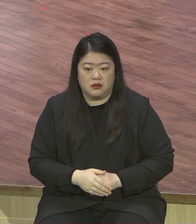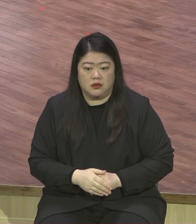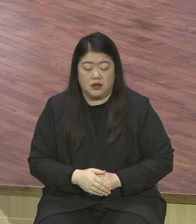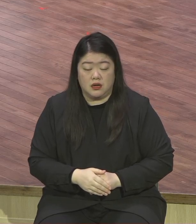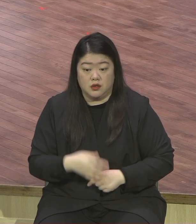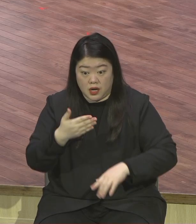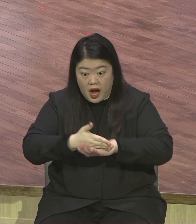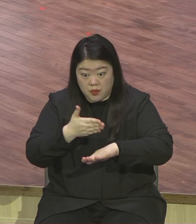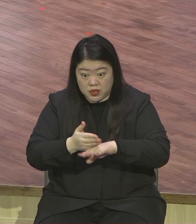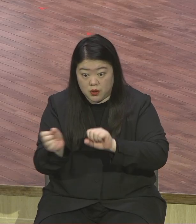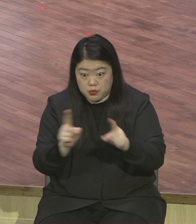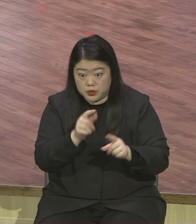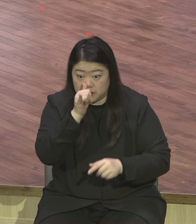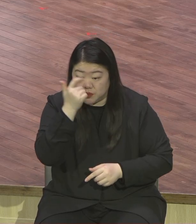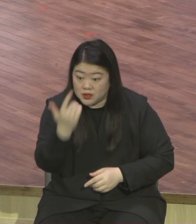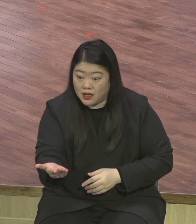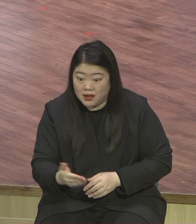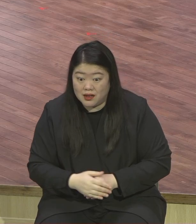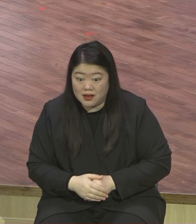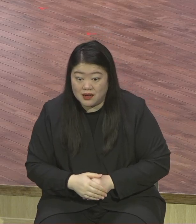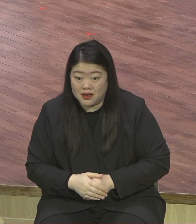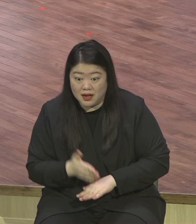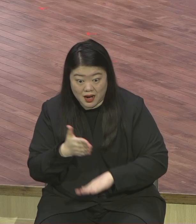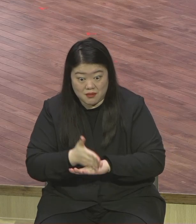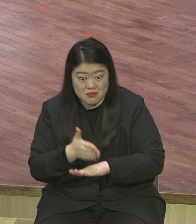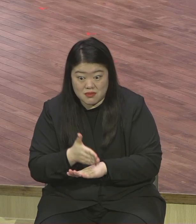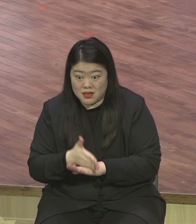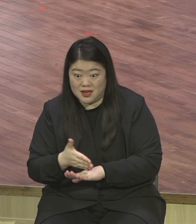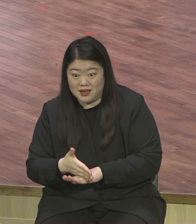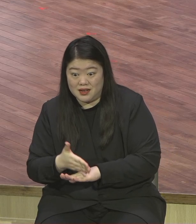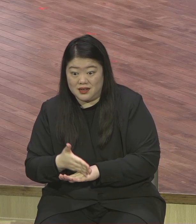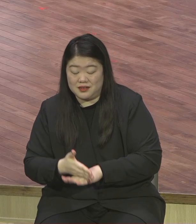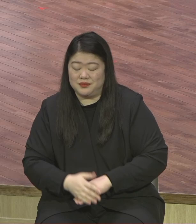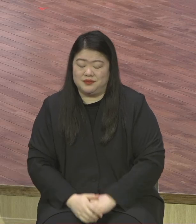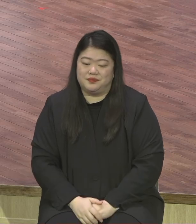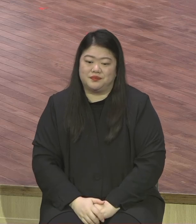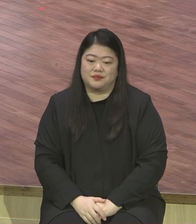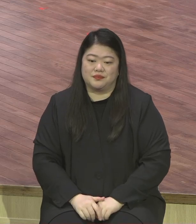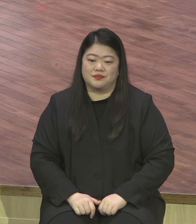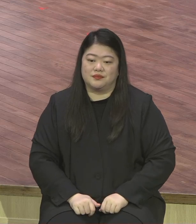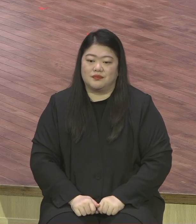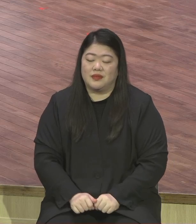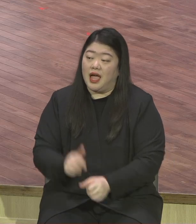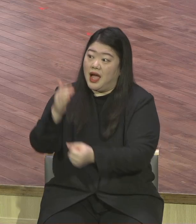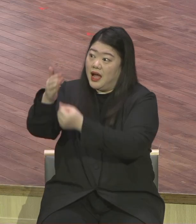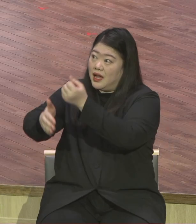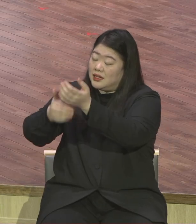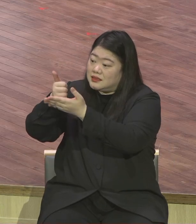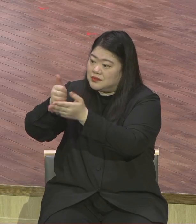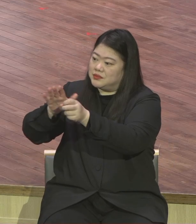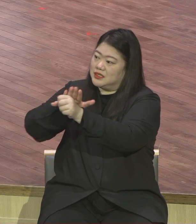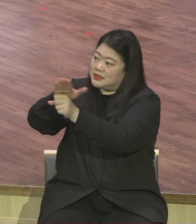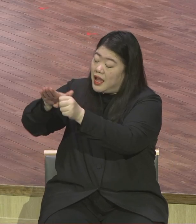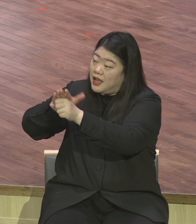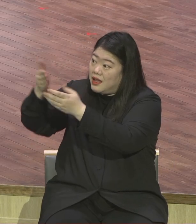이런 하나님의 절대 사랑을 여러분이 삶속에 느껴야 돼요